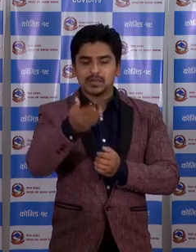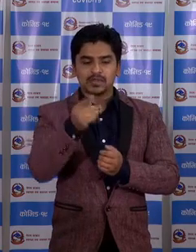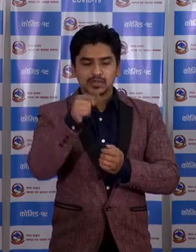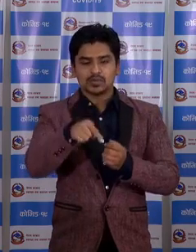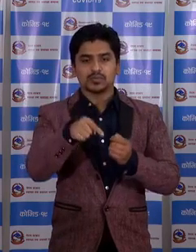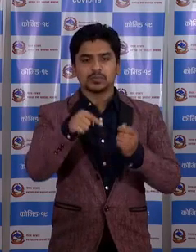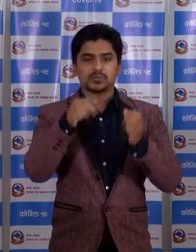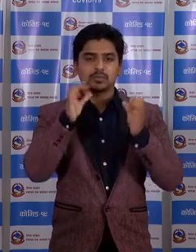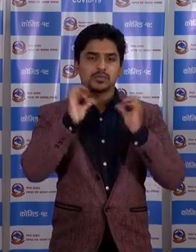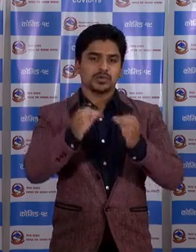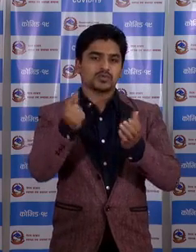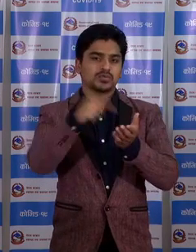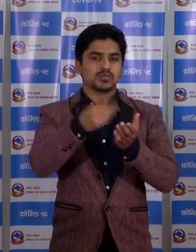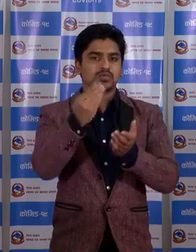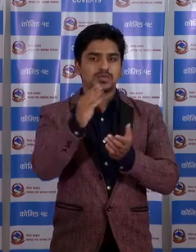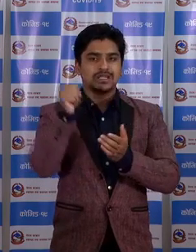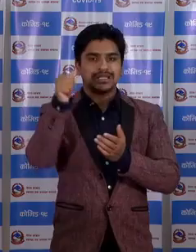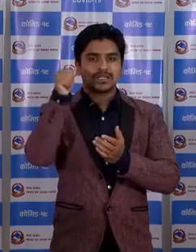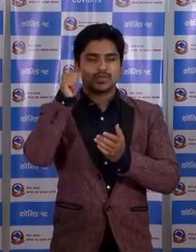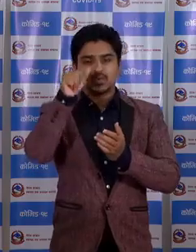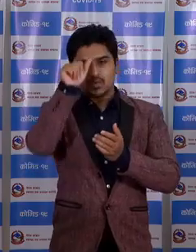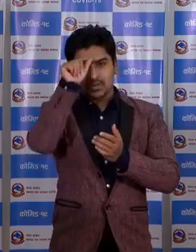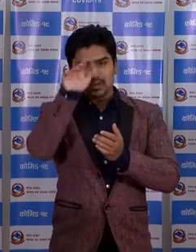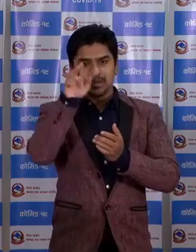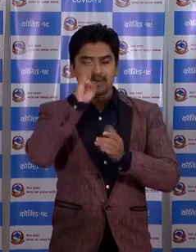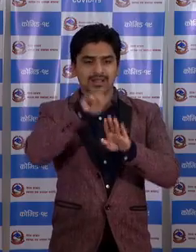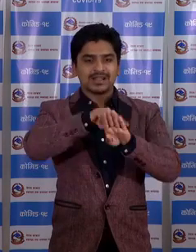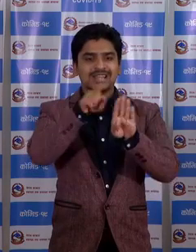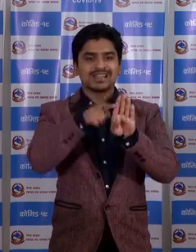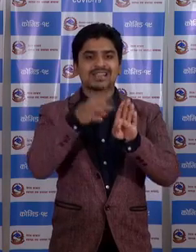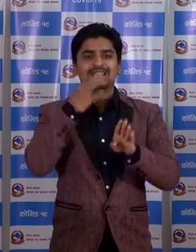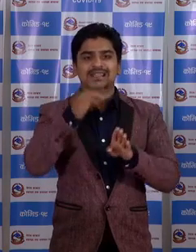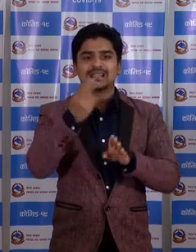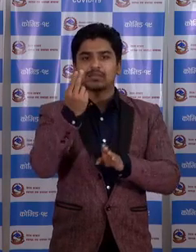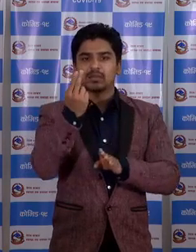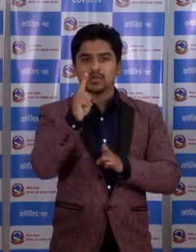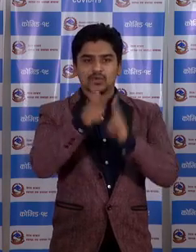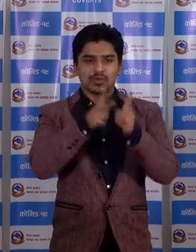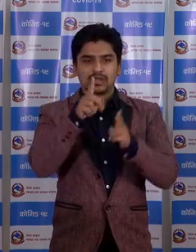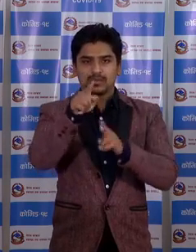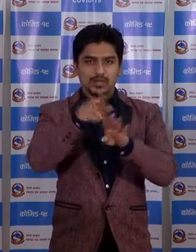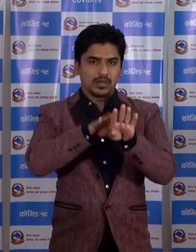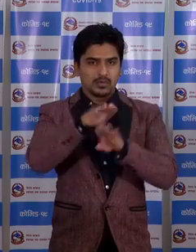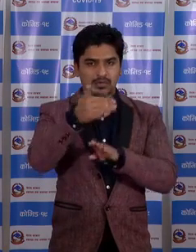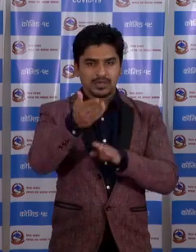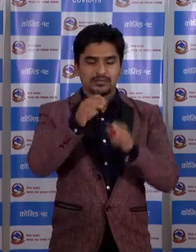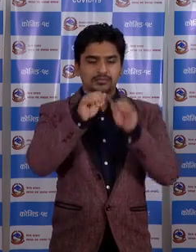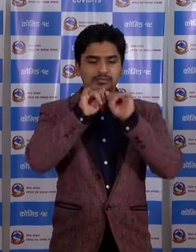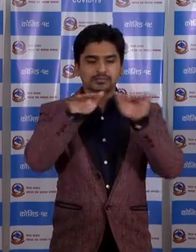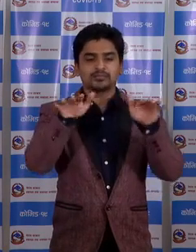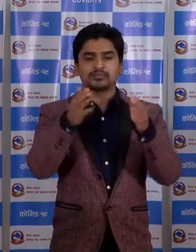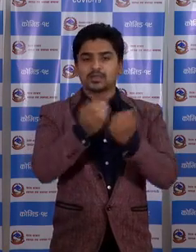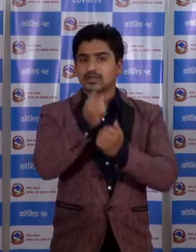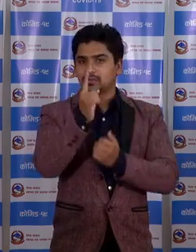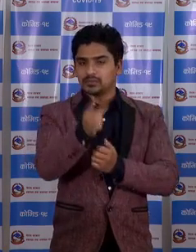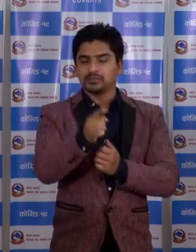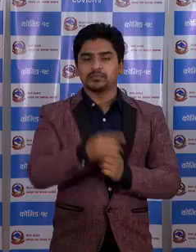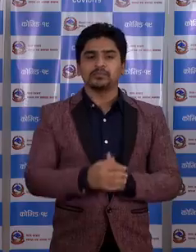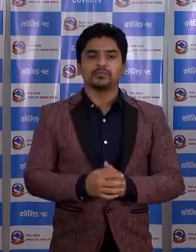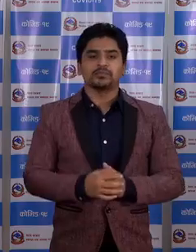लागु हुने छौ। निजको आमिले अपडेट मा तेसको नितिगत निनाय बहयको कुरा यहारूलाई प्रशारन गरे का थियों।